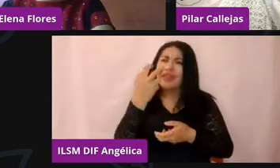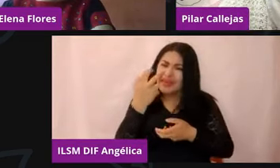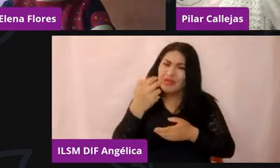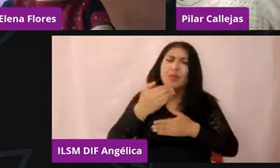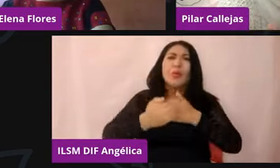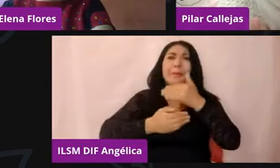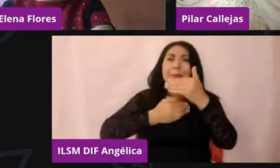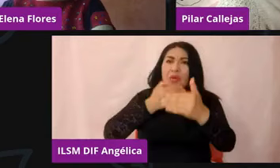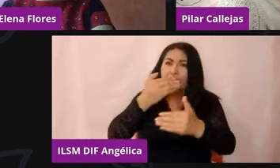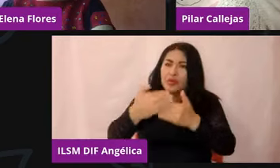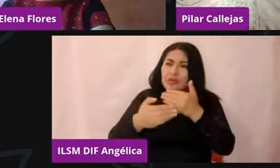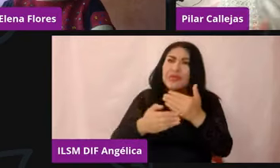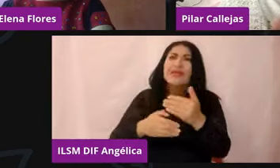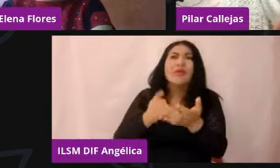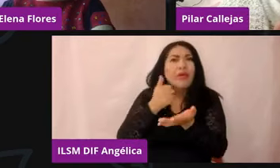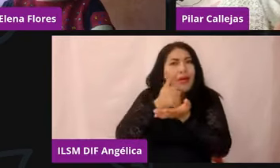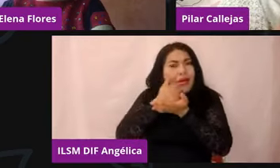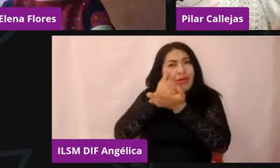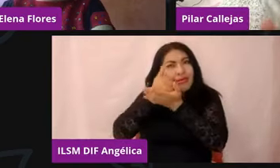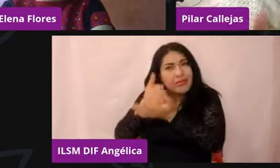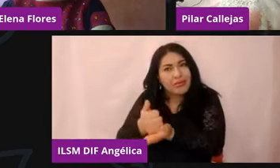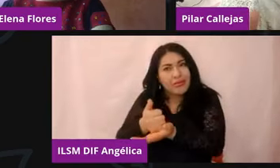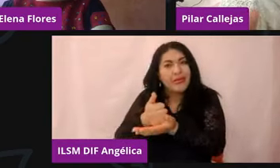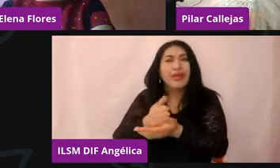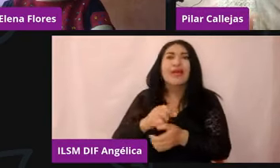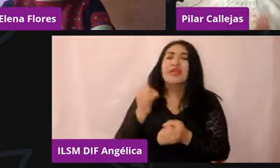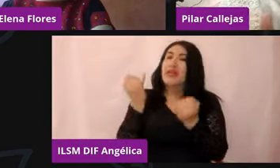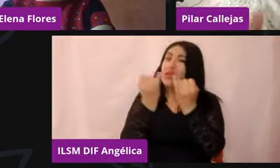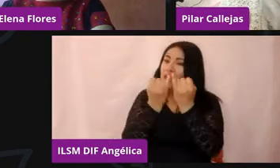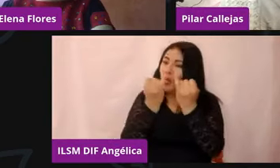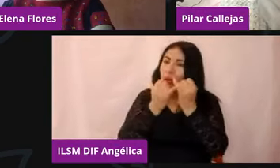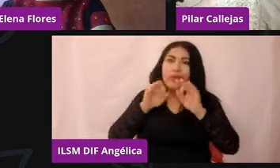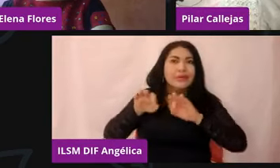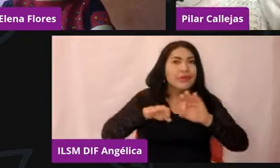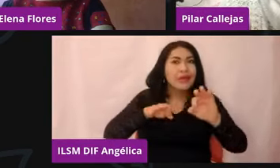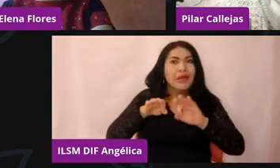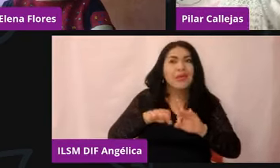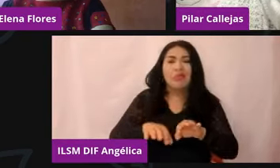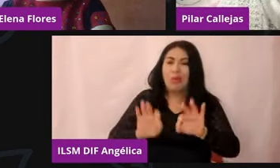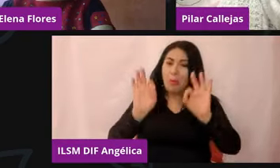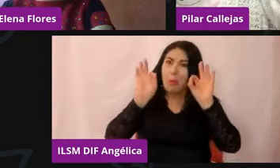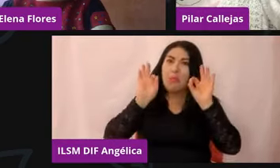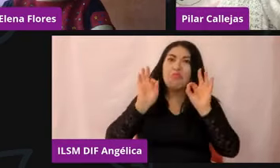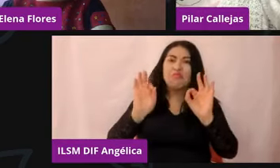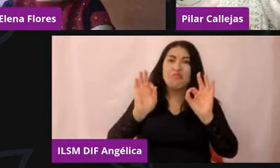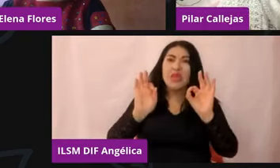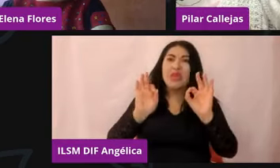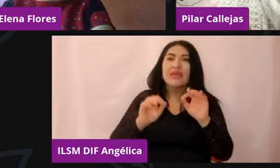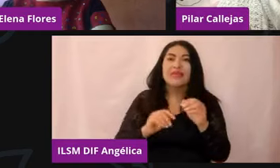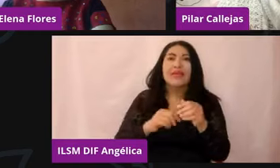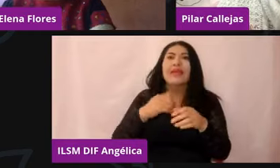de adaptación y la calidad de trabajo después de unos días, unas semanas va a estar mejor.